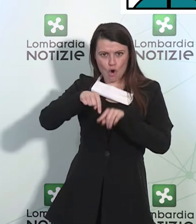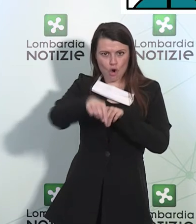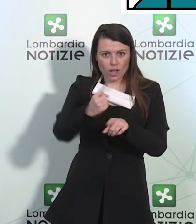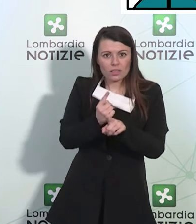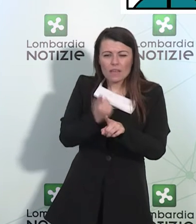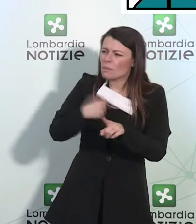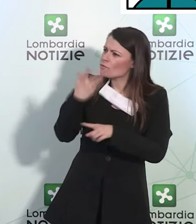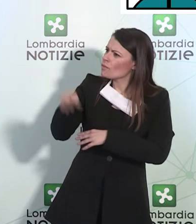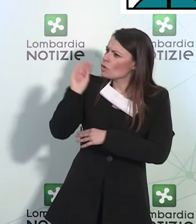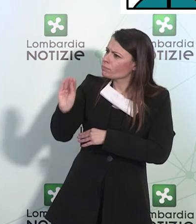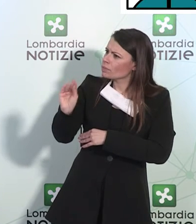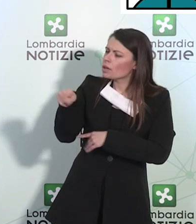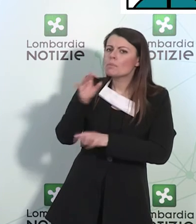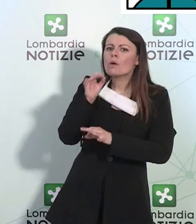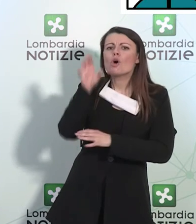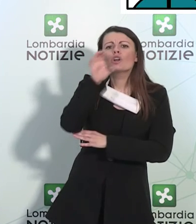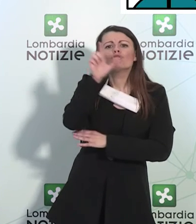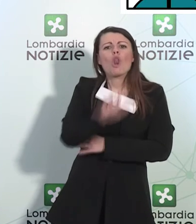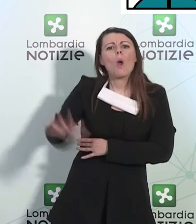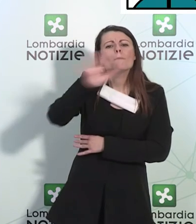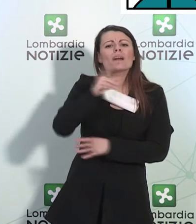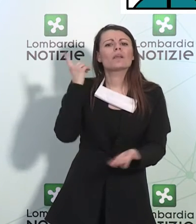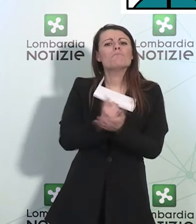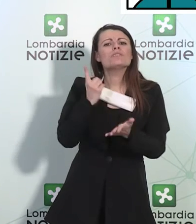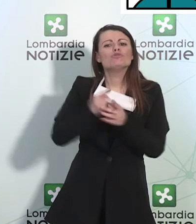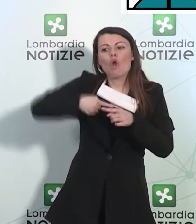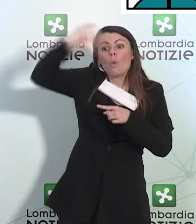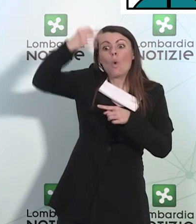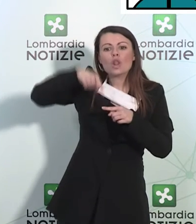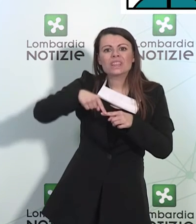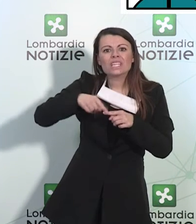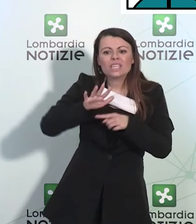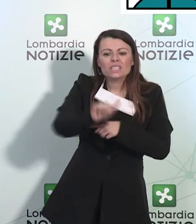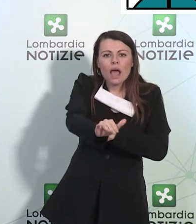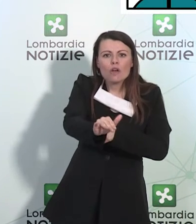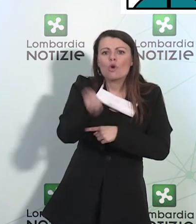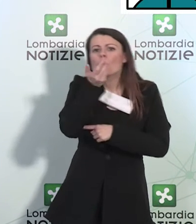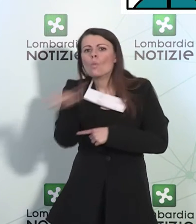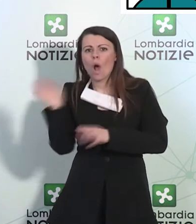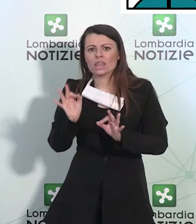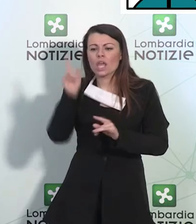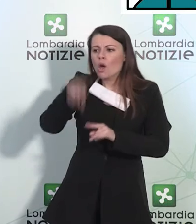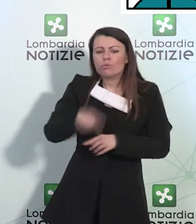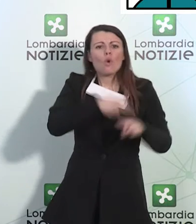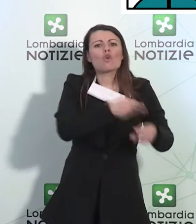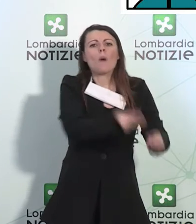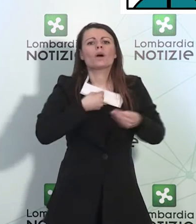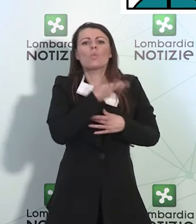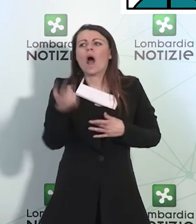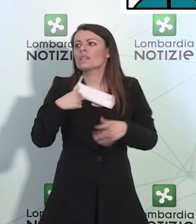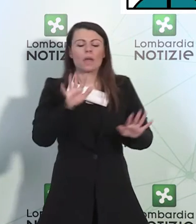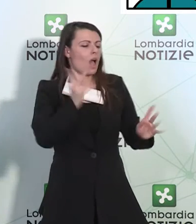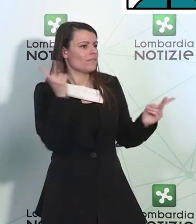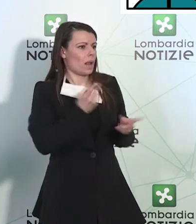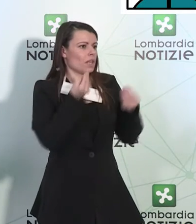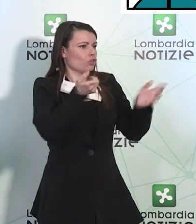quotidiano in Regione Lombardia delle mascherine e quante attualmente, se lei sa il numero, ve ne sono arrivate da Roma? Guardi, io doi dati grossi.